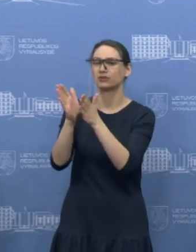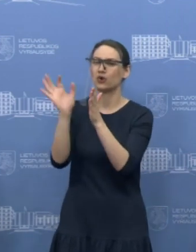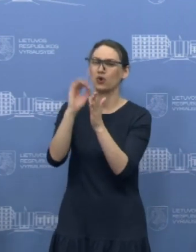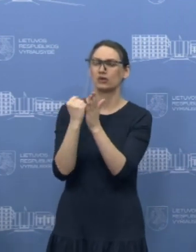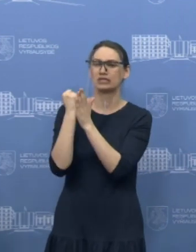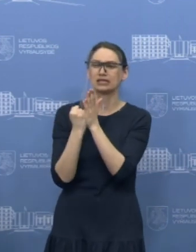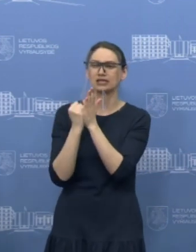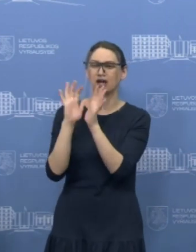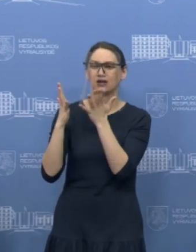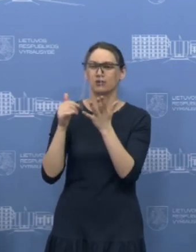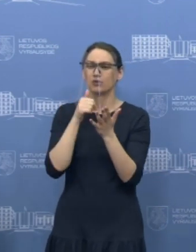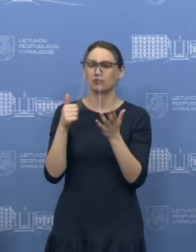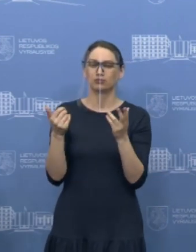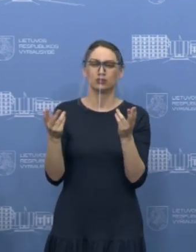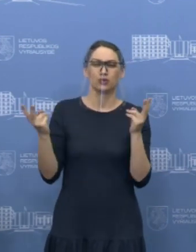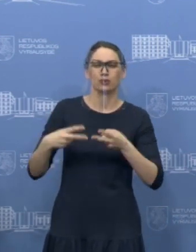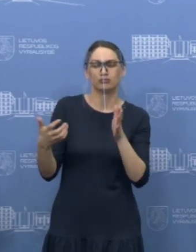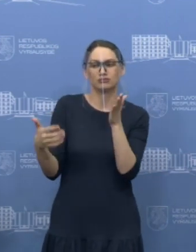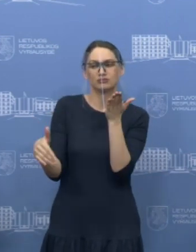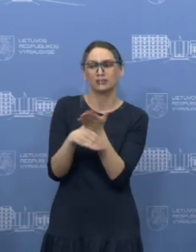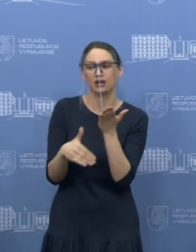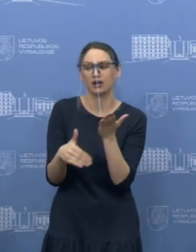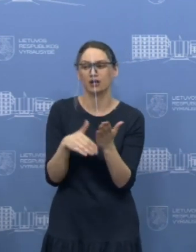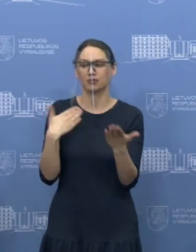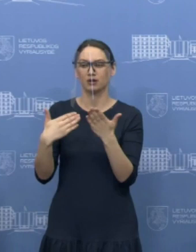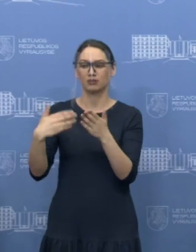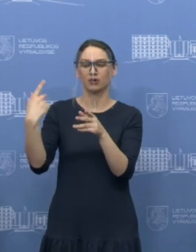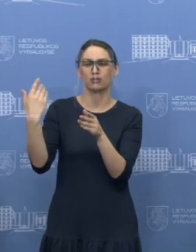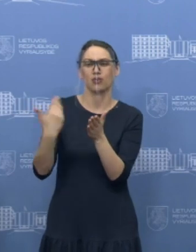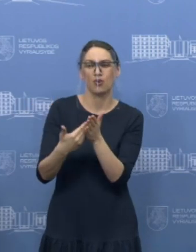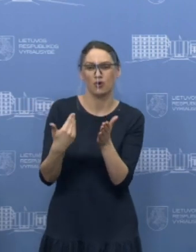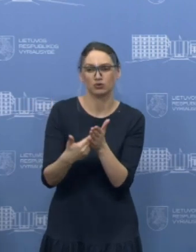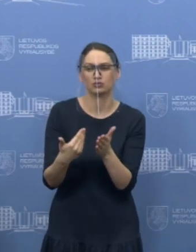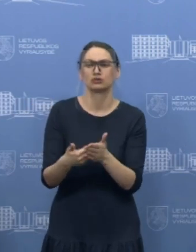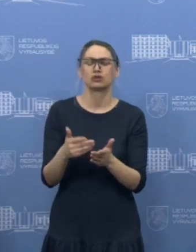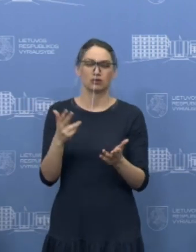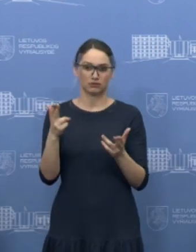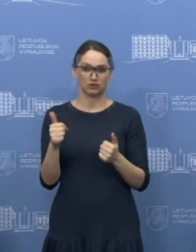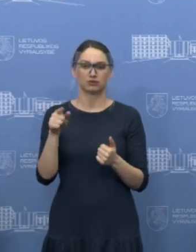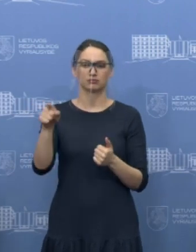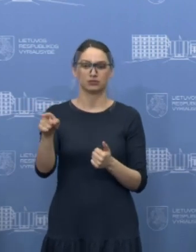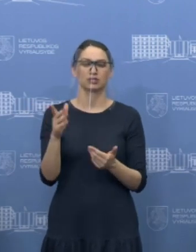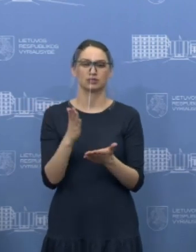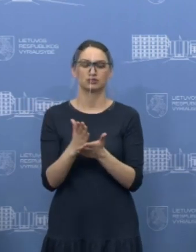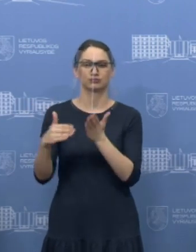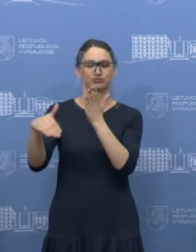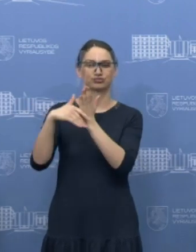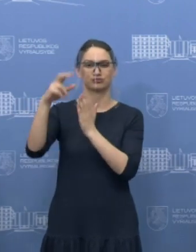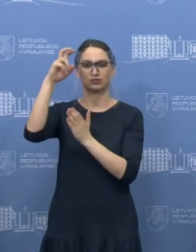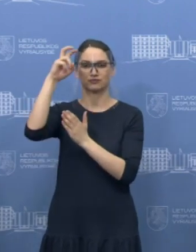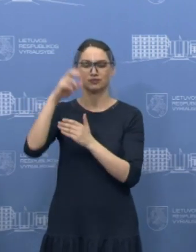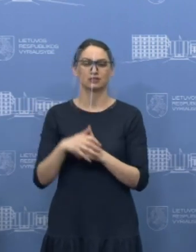jeigu mums reikia tam tikros pagalbos konsultacijų. Kas liečia savivaldos darbą, na, tas darbo